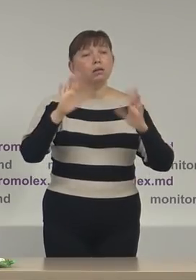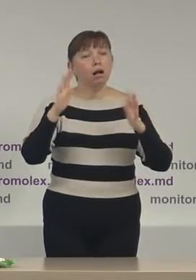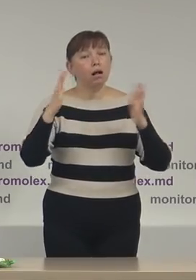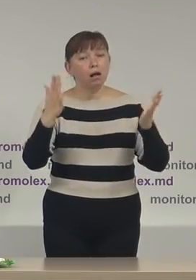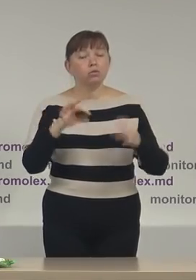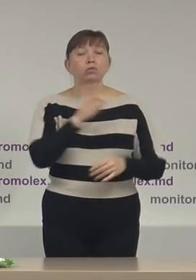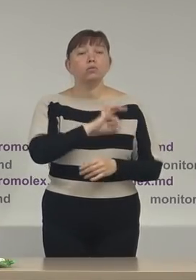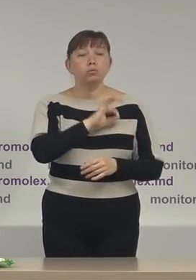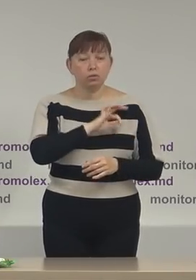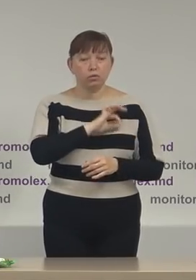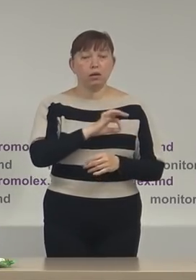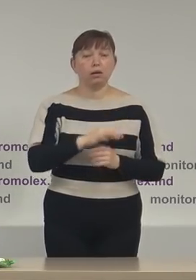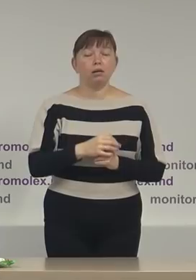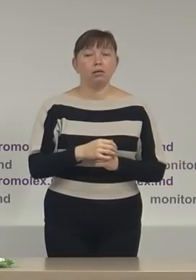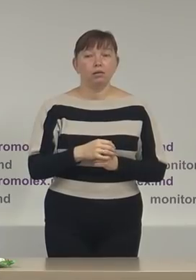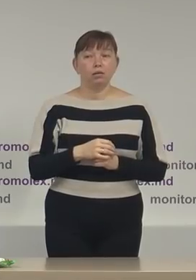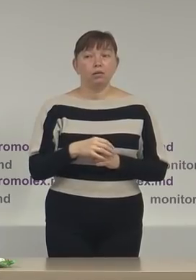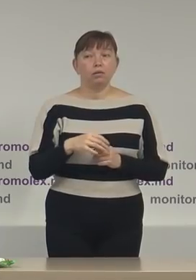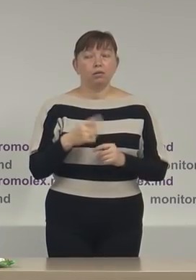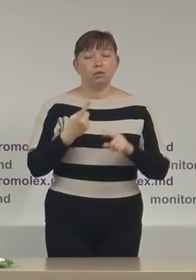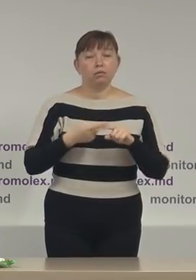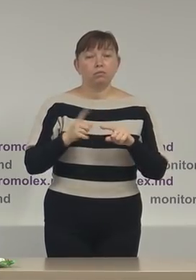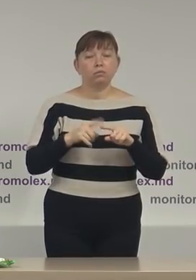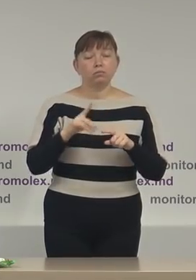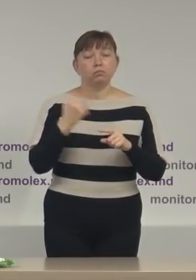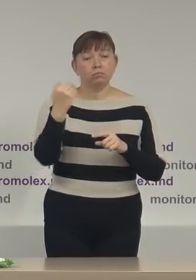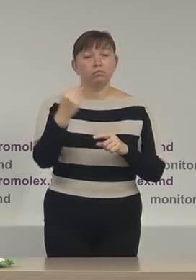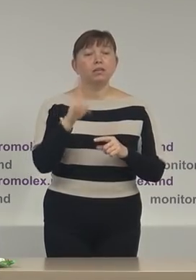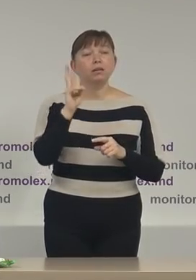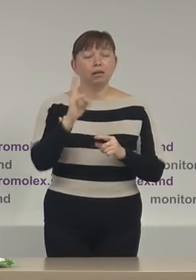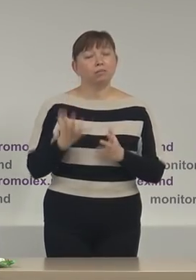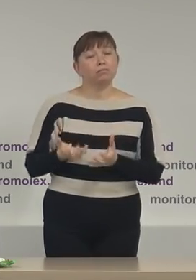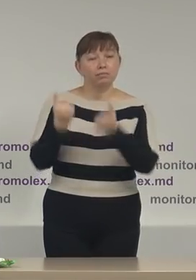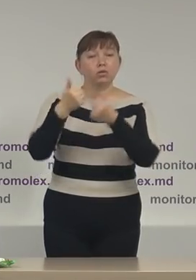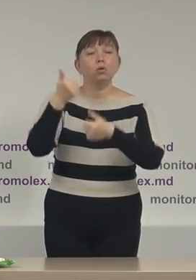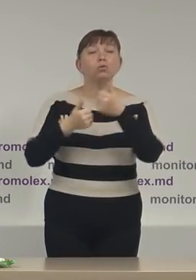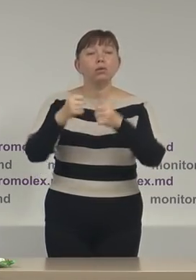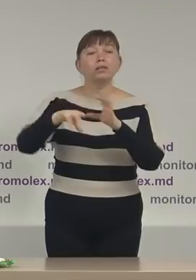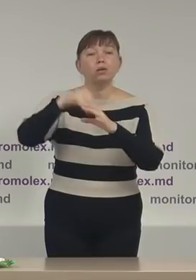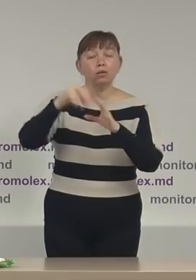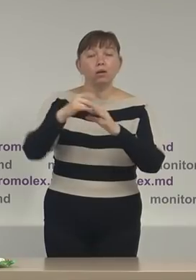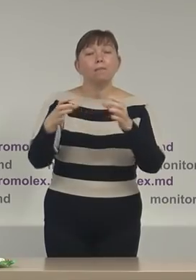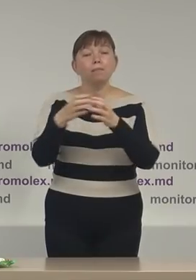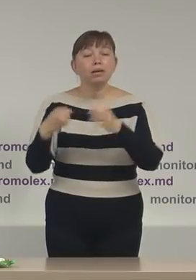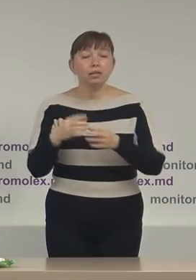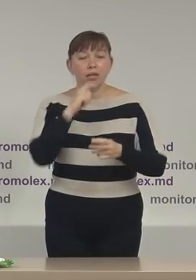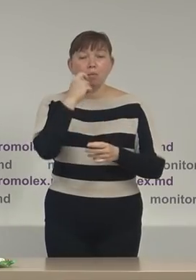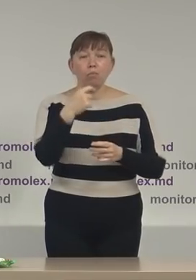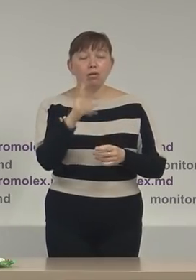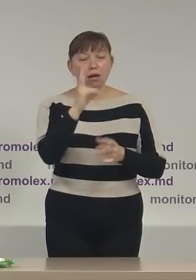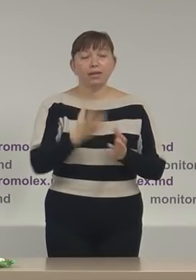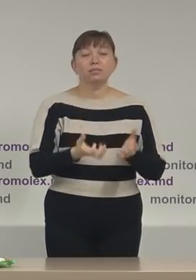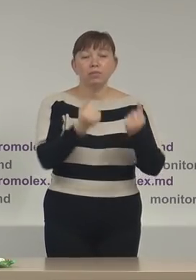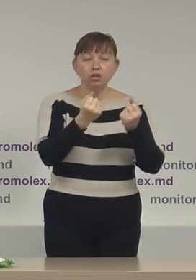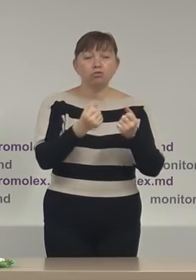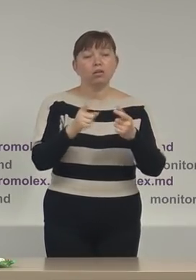de utilizare discursului instigătorul ură se referă la simpatizanței concurenților electorali partidele politice care îi sprijină